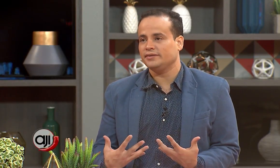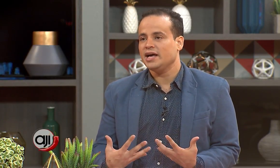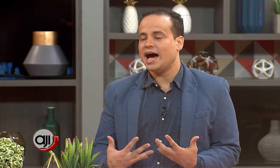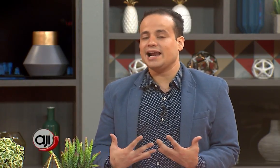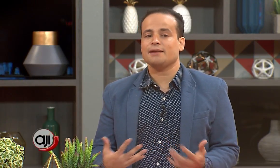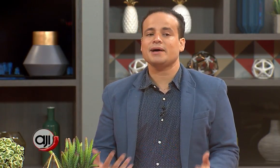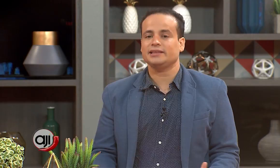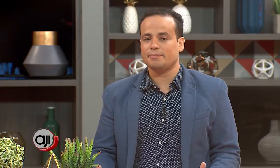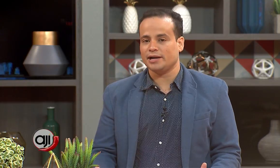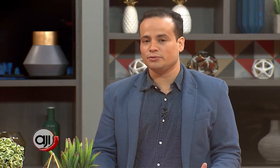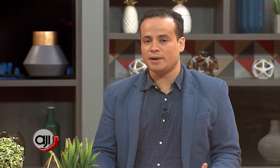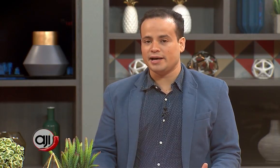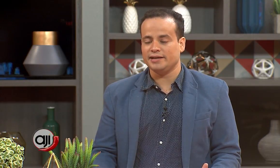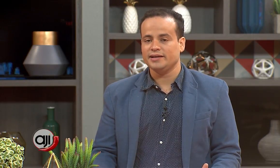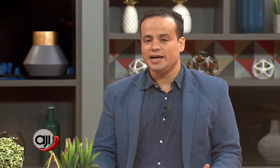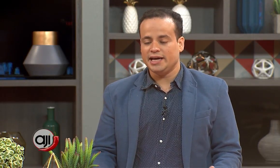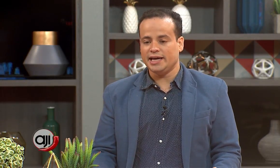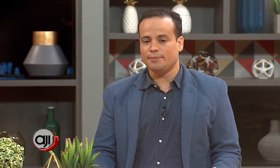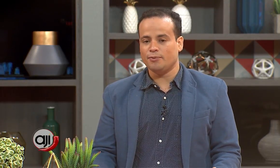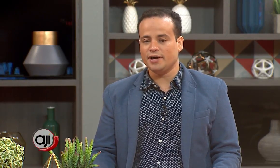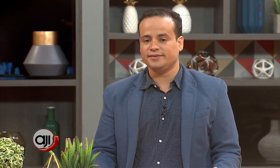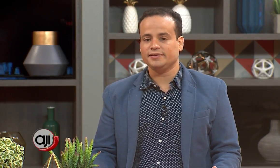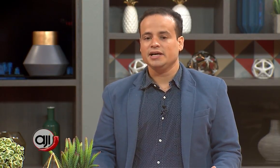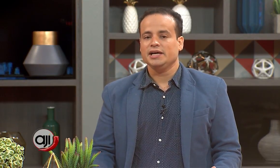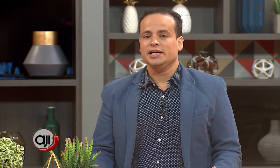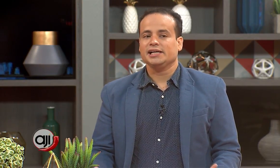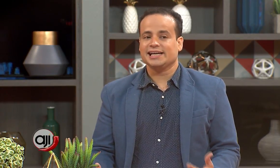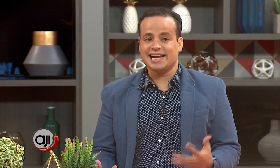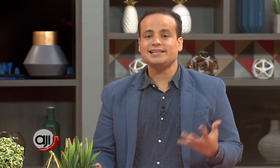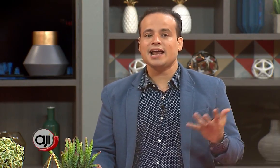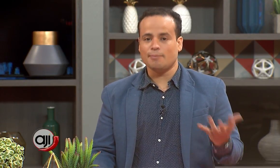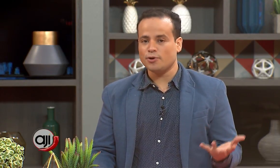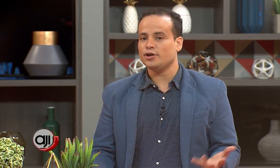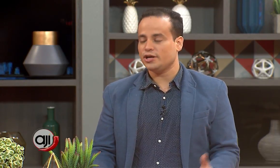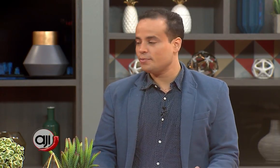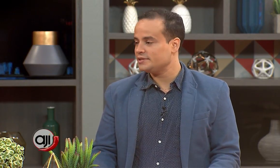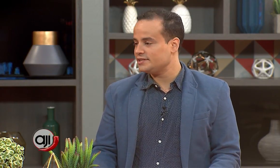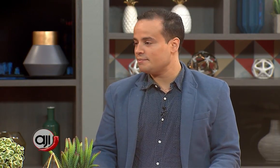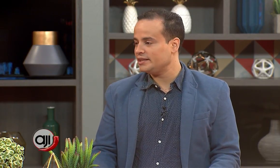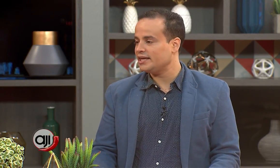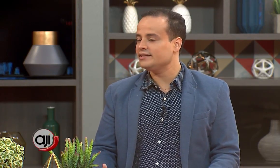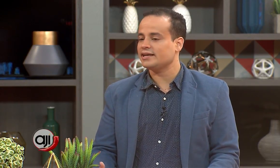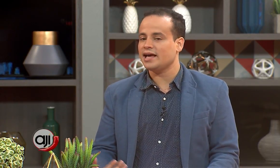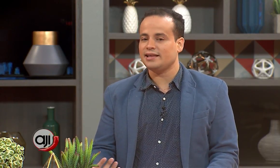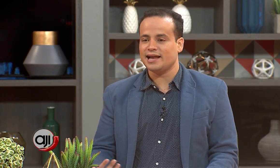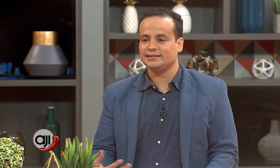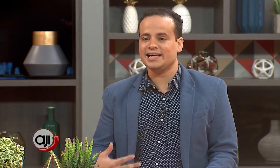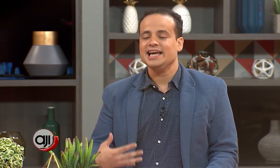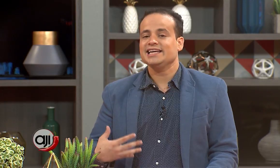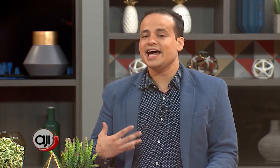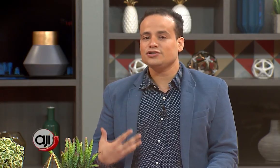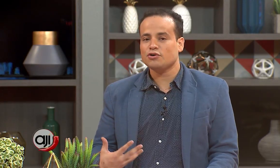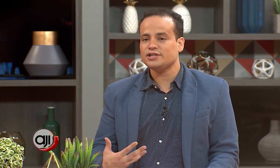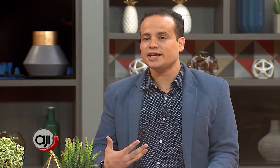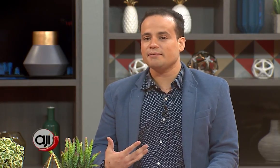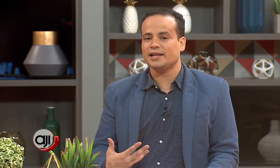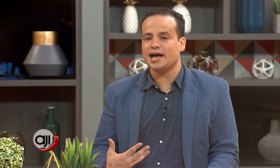alarmante para tus padres, pues gracias al apoyo de ellos precisamente sales adelante y has hecho cosas que en verdad